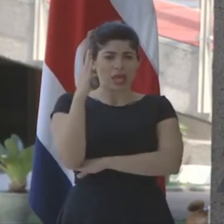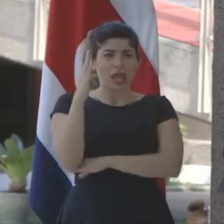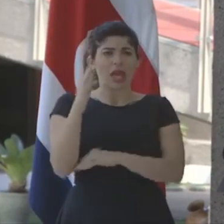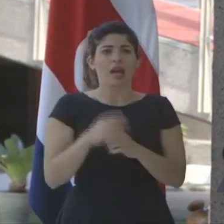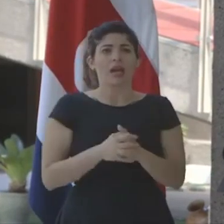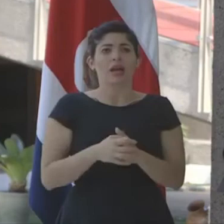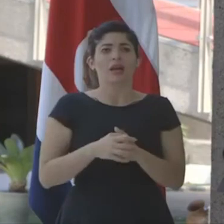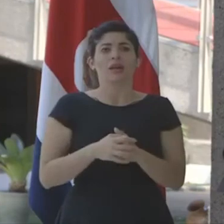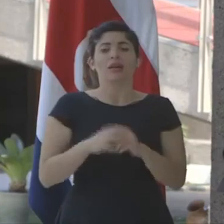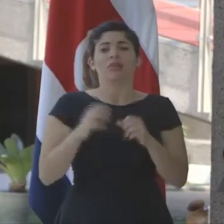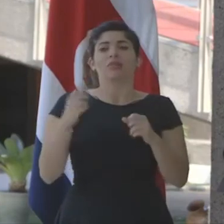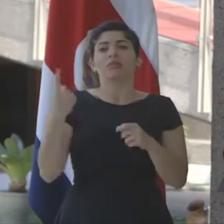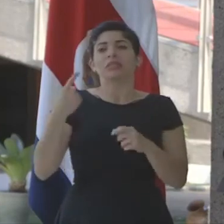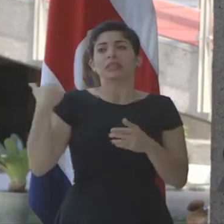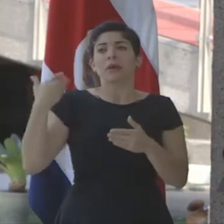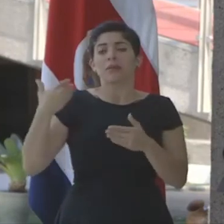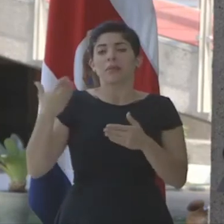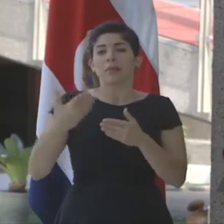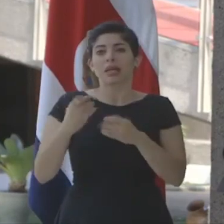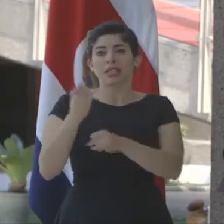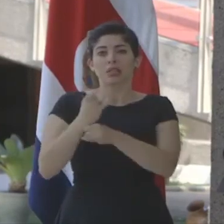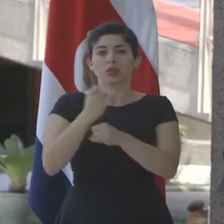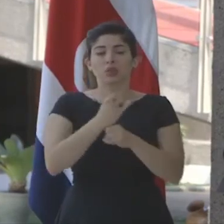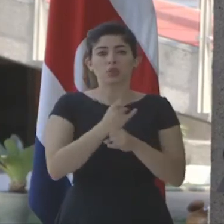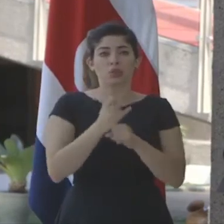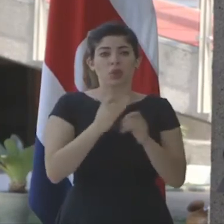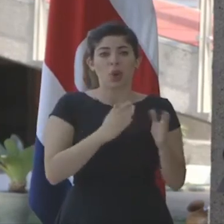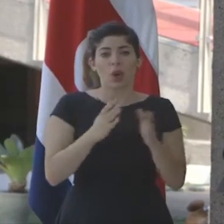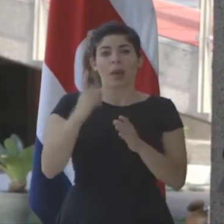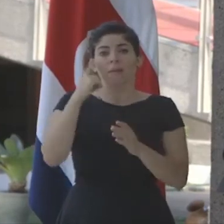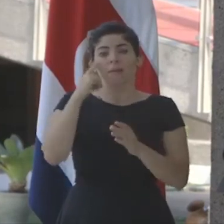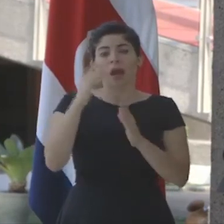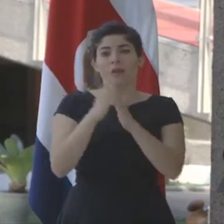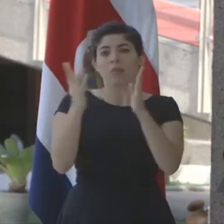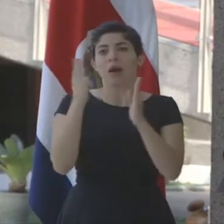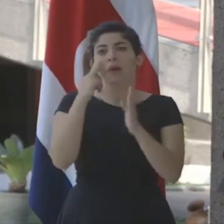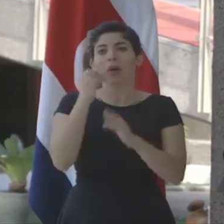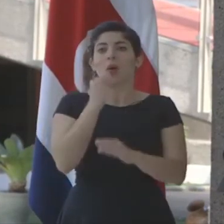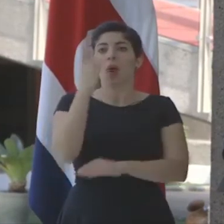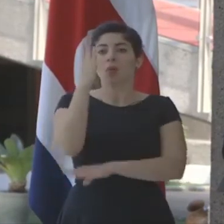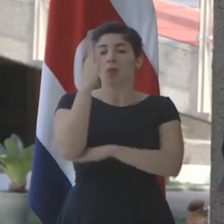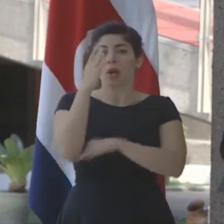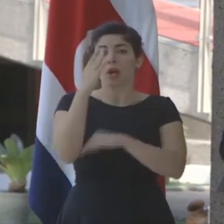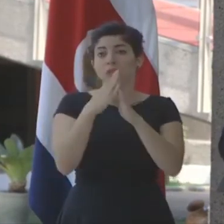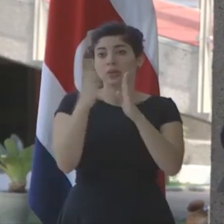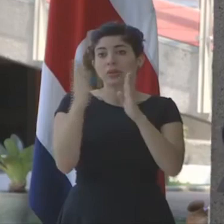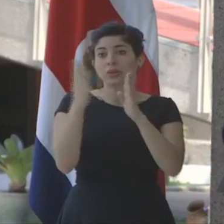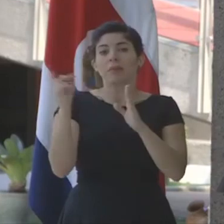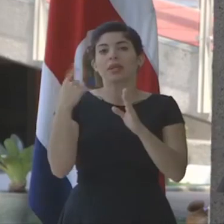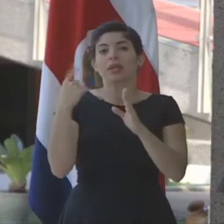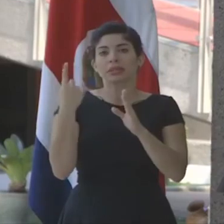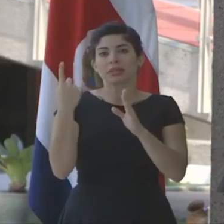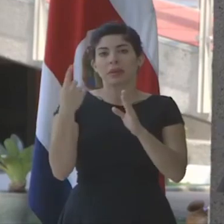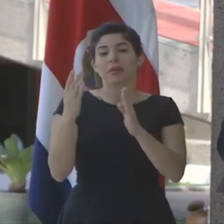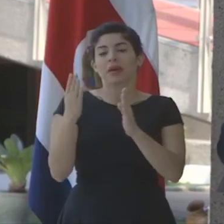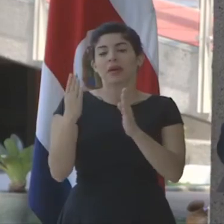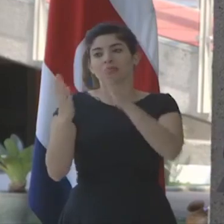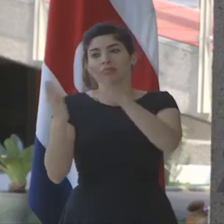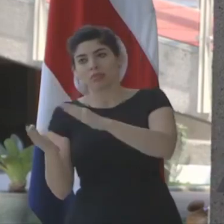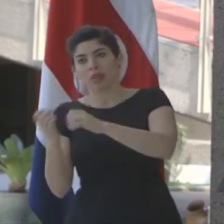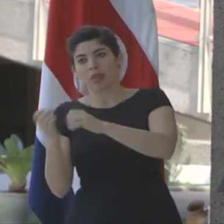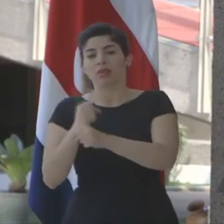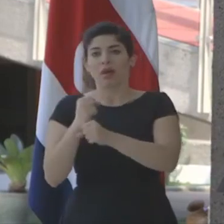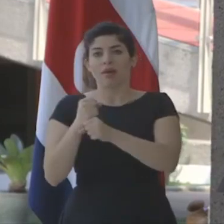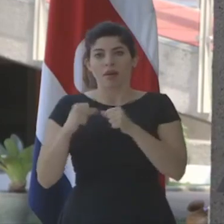la usanza ha sido, pues, las instituciones se organizan para verlo durante el almuerzo, que dure, pero siempre trabajando la